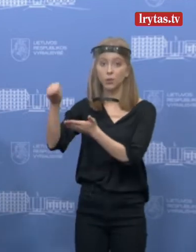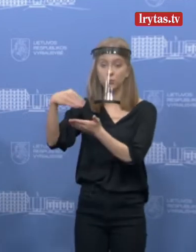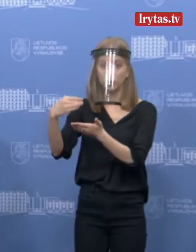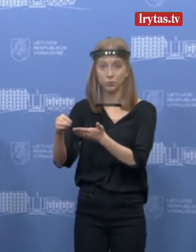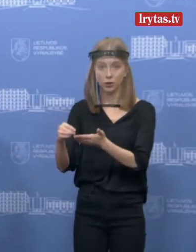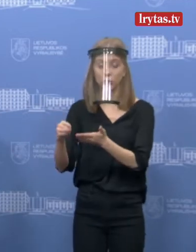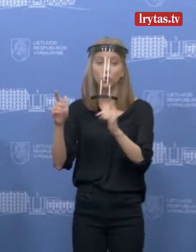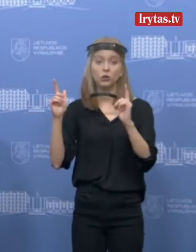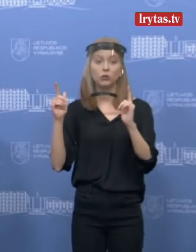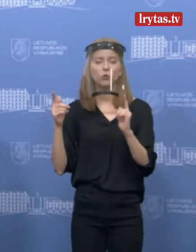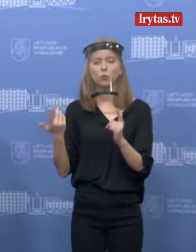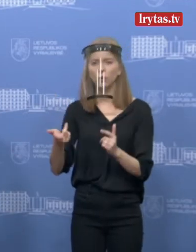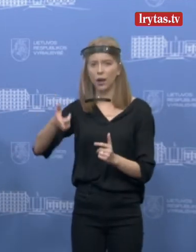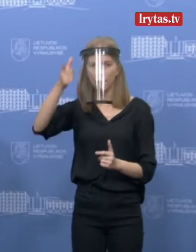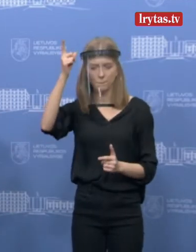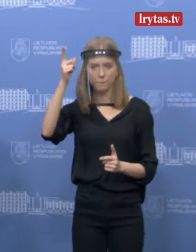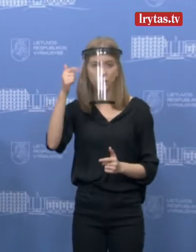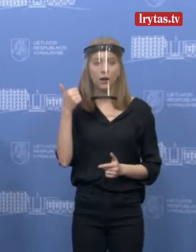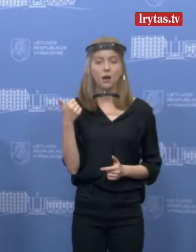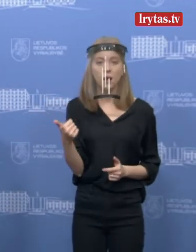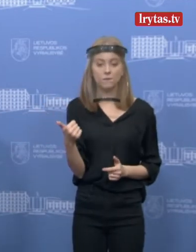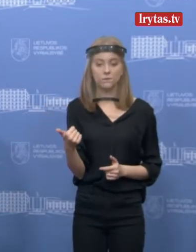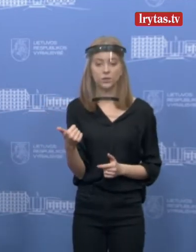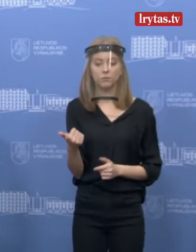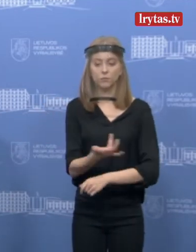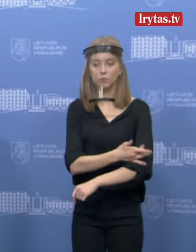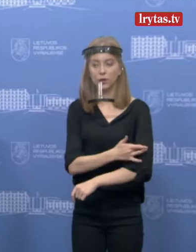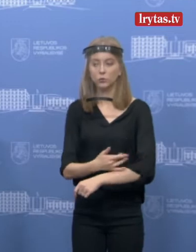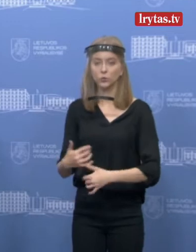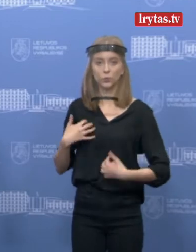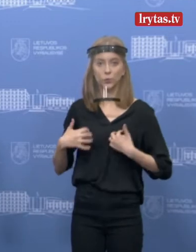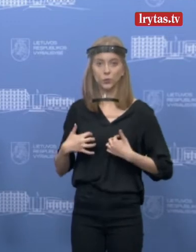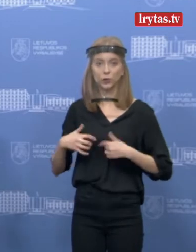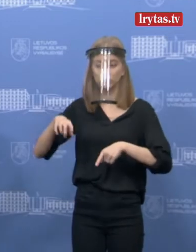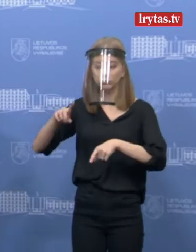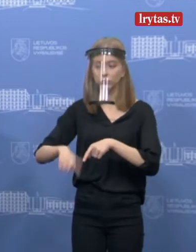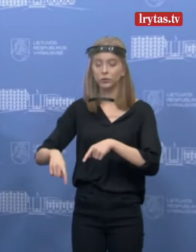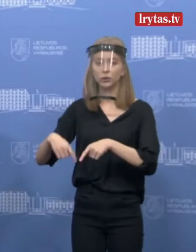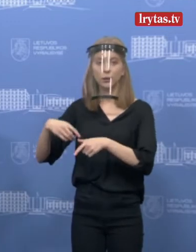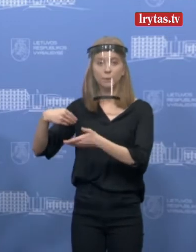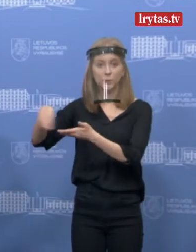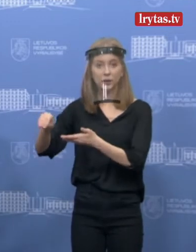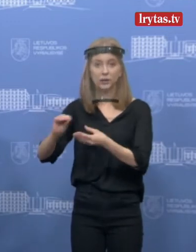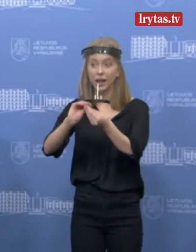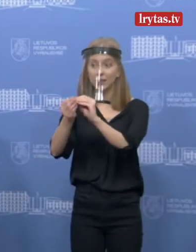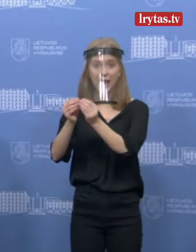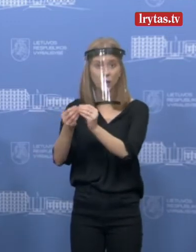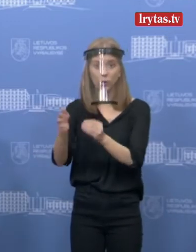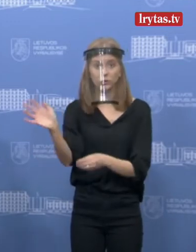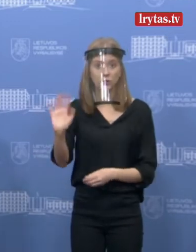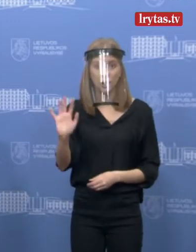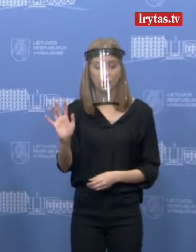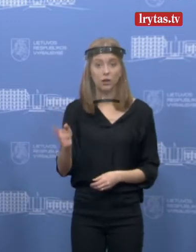tinkamas tam, kad mes galėtume kuo greičiau paslaugas įsigyti, neskelbiamų darybų būdu, iš kaip jau minėjau,